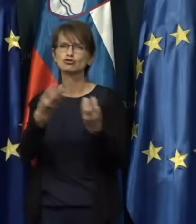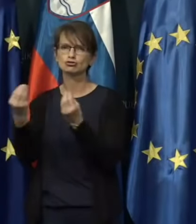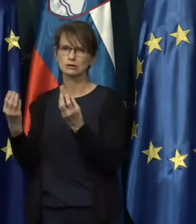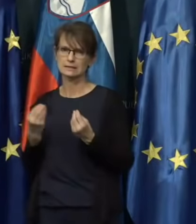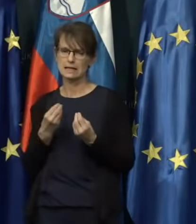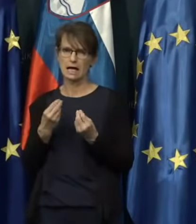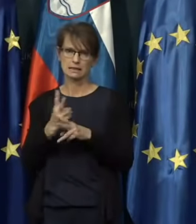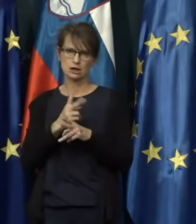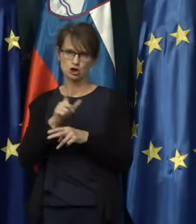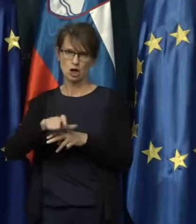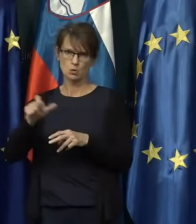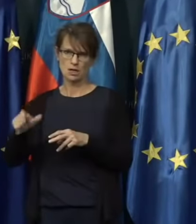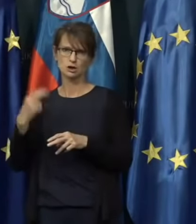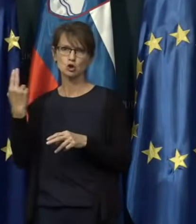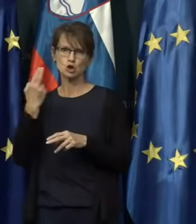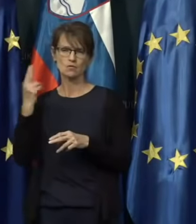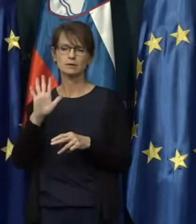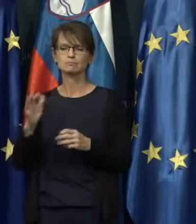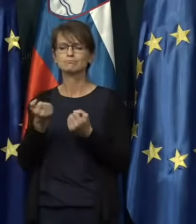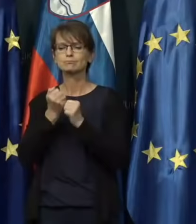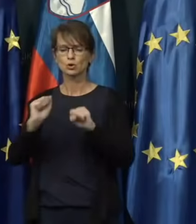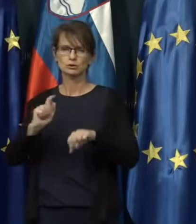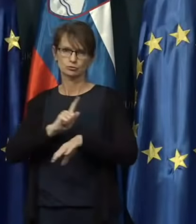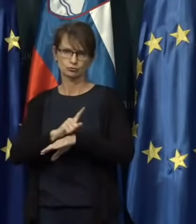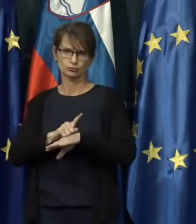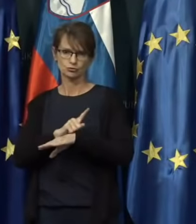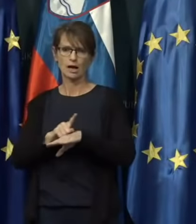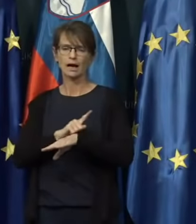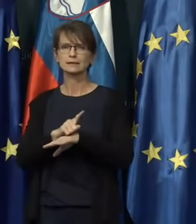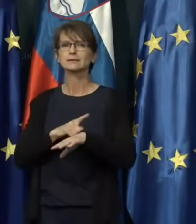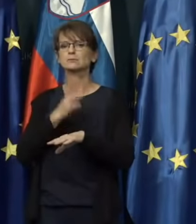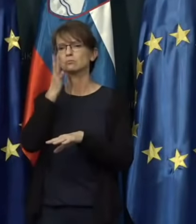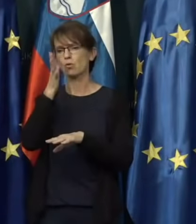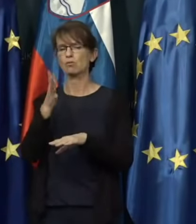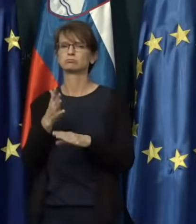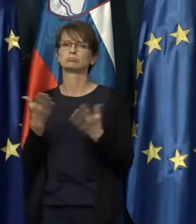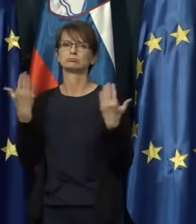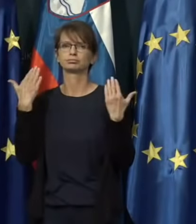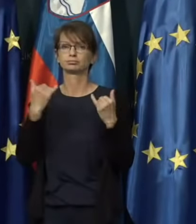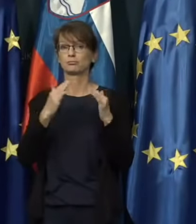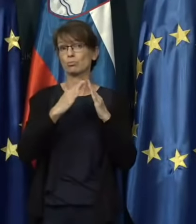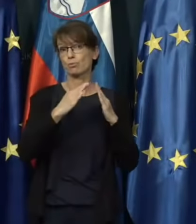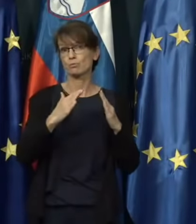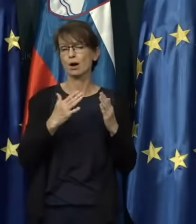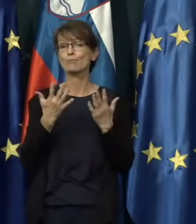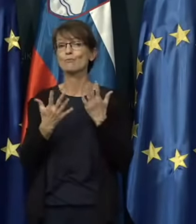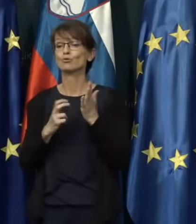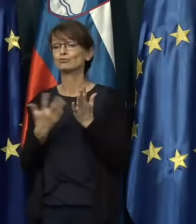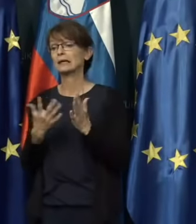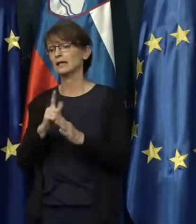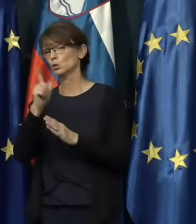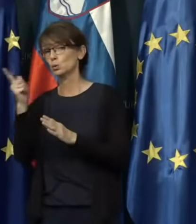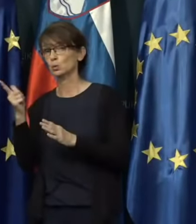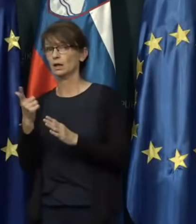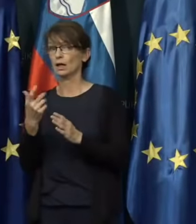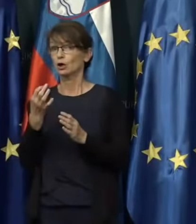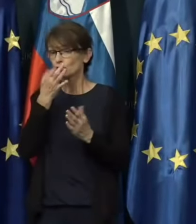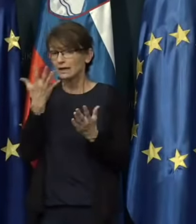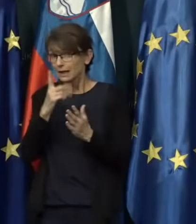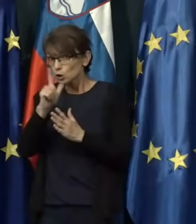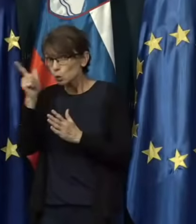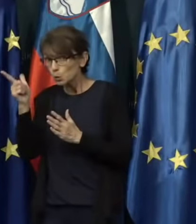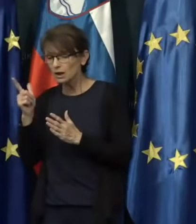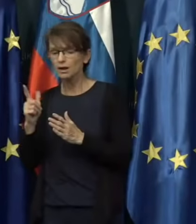prebivalcev Slovenije svoj prosti čas kombinirala z letovanjem doma, pa morda še kje drug je. Če kje drug je,